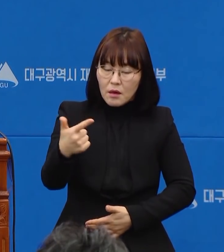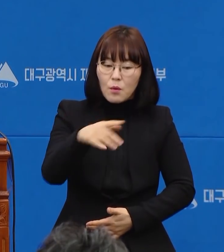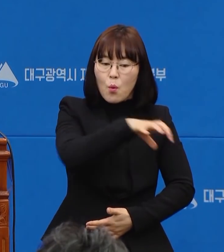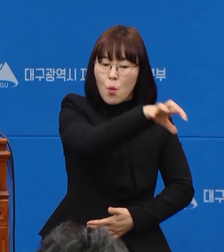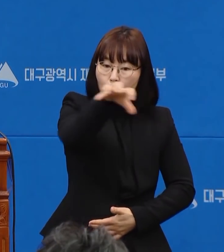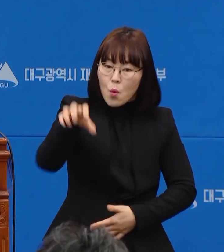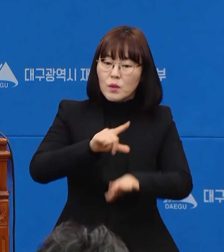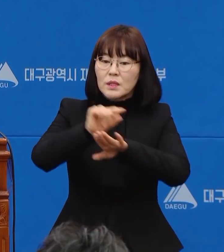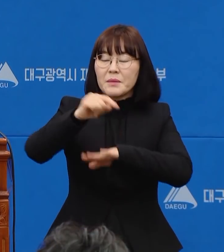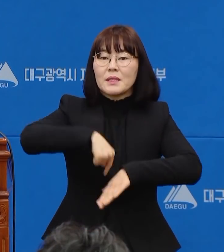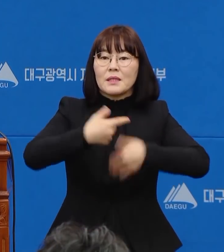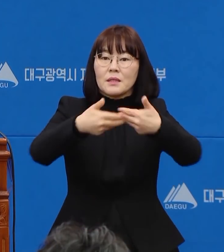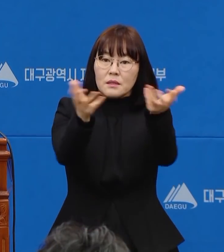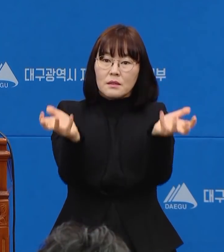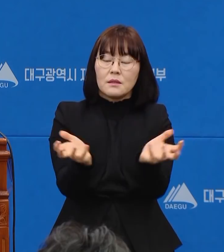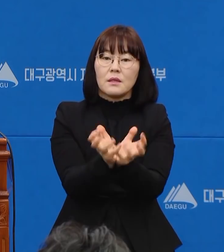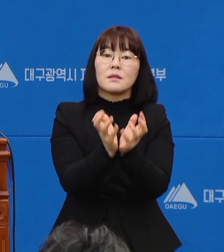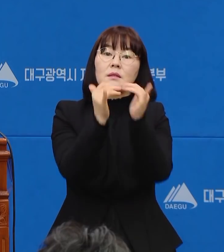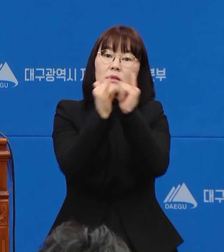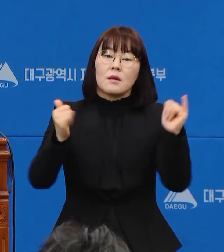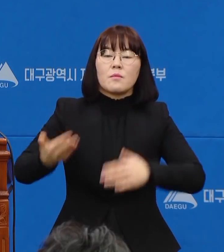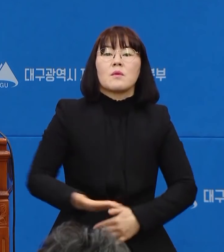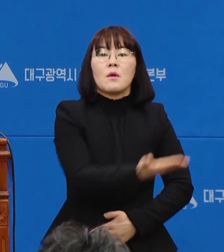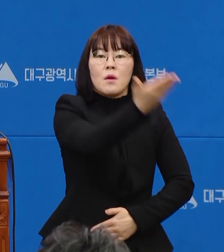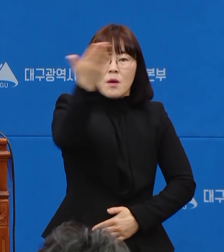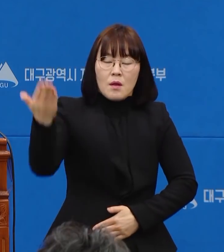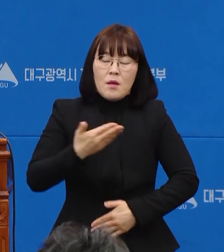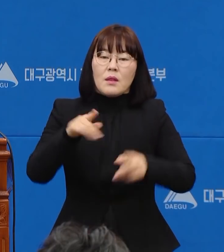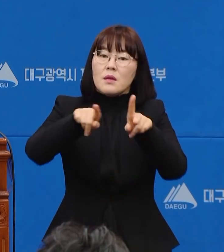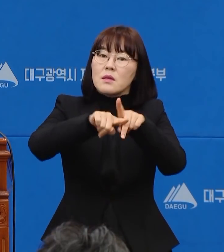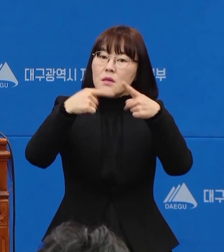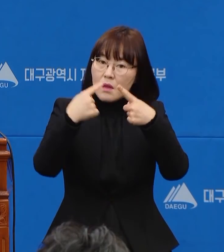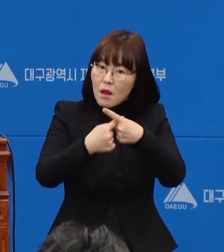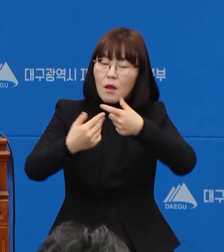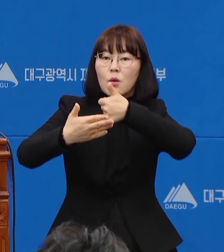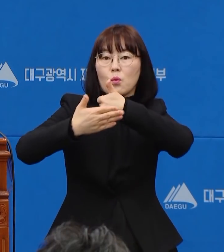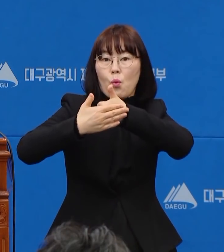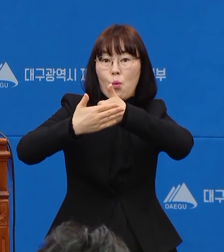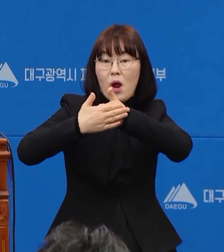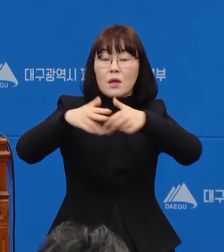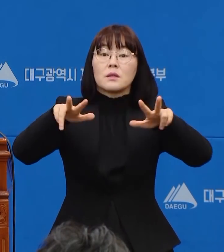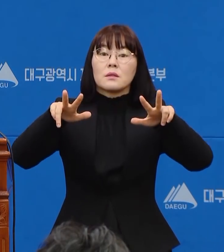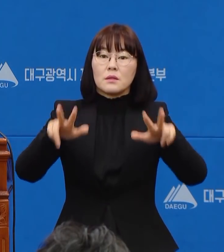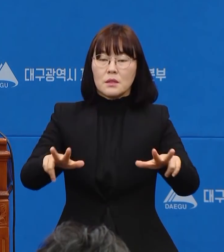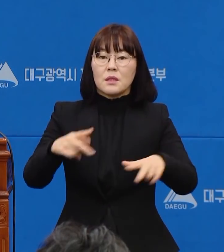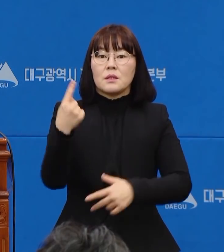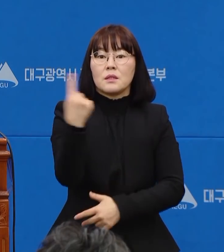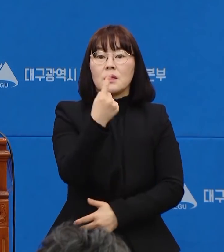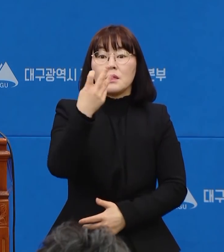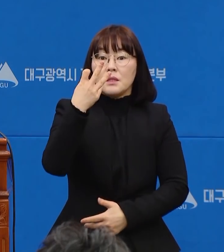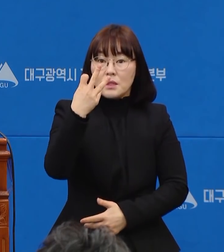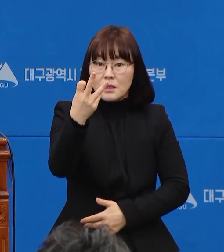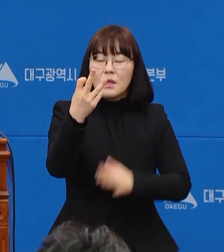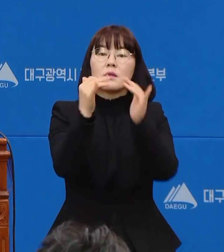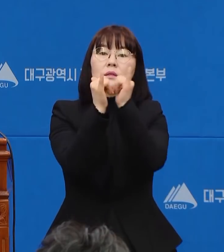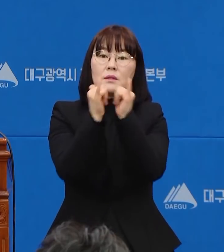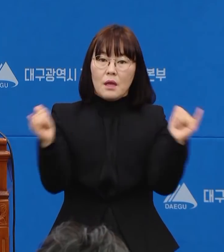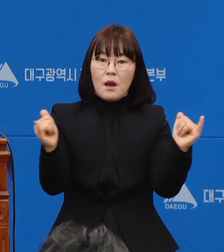자치단체와 국민들의 따뜻한 이해와 연대로 이제까지 1013명의